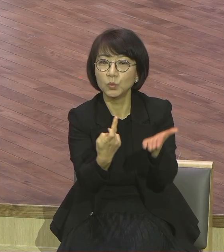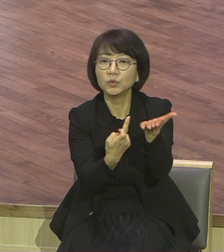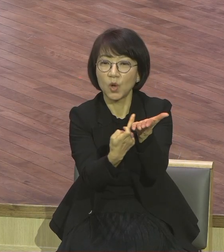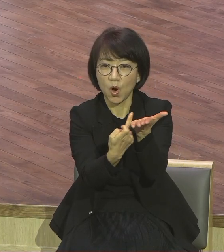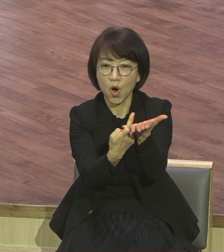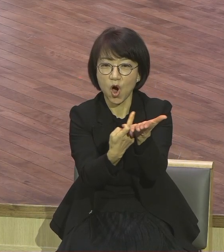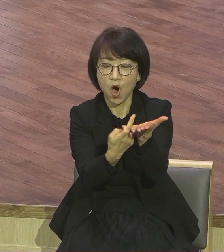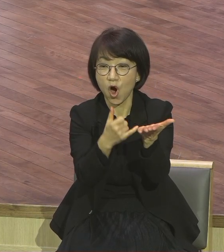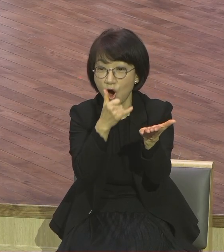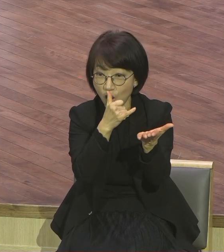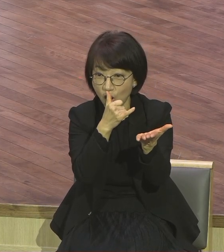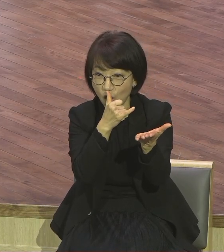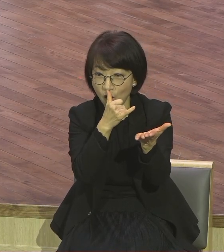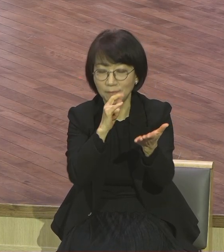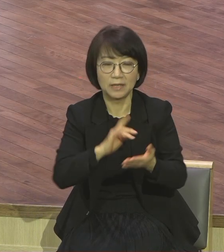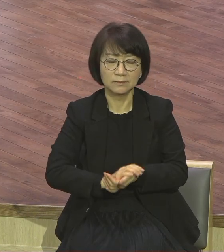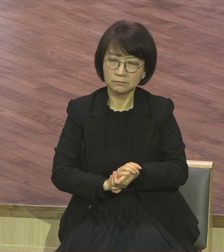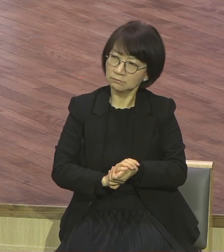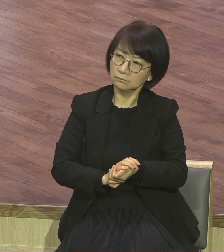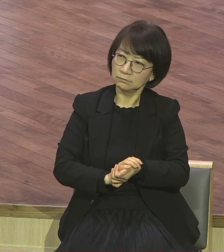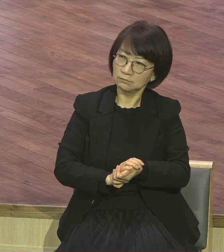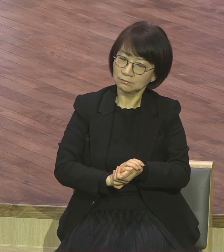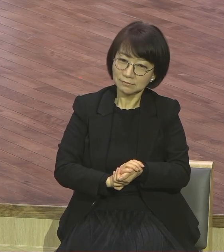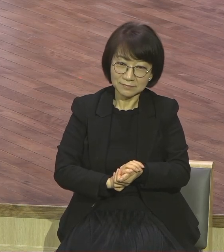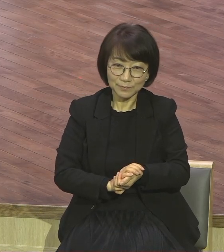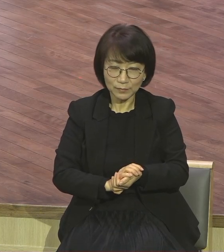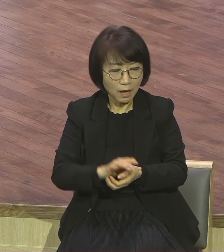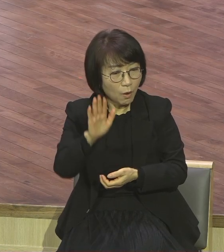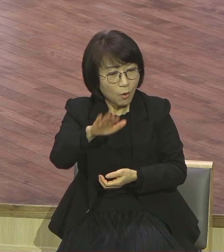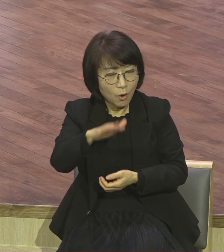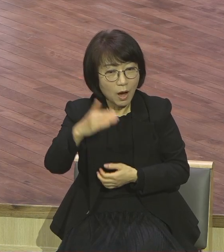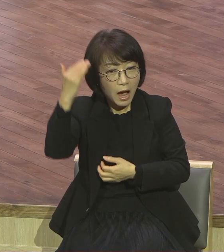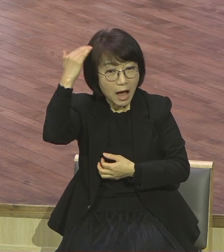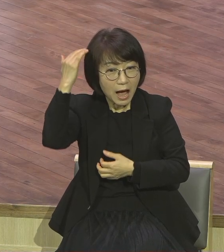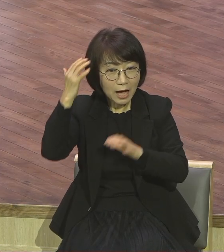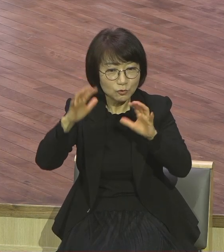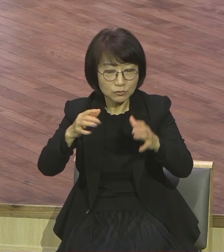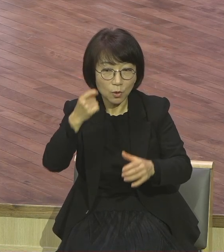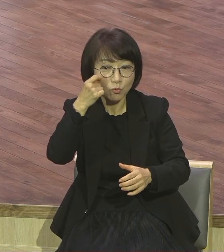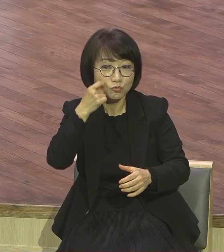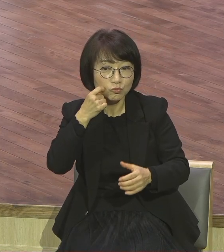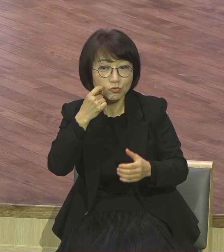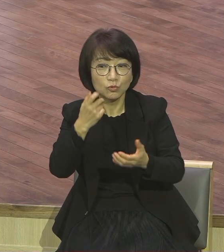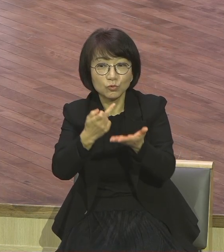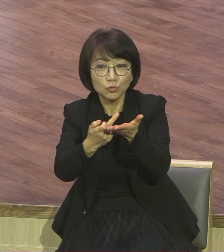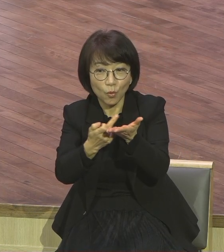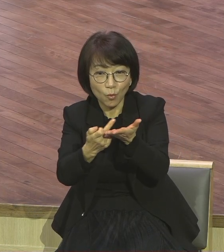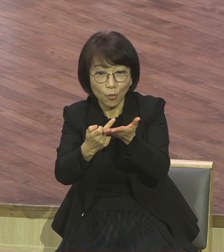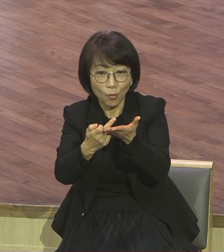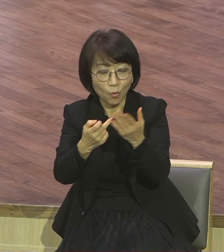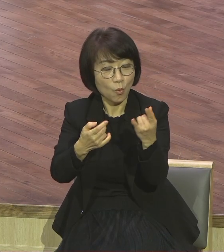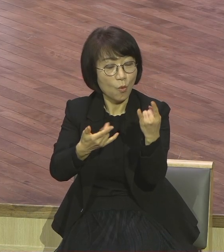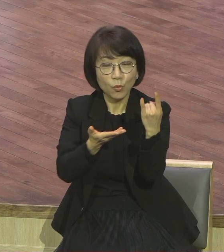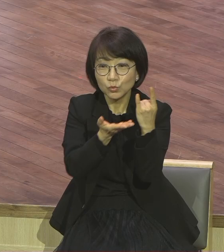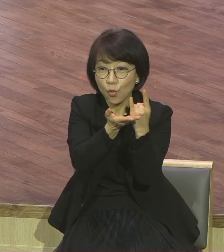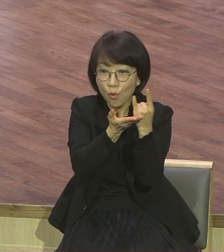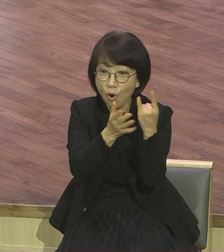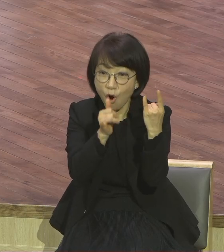섬이 있다고 우겼어요. 우리나라는 울릉도, 독도 이렇게 비롯해서 섬이